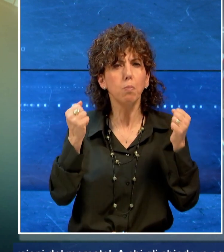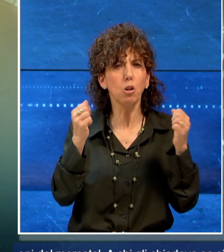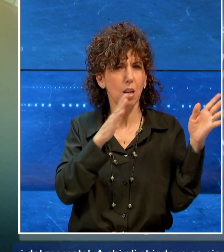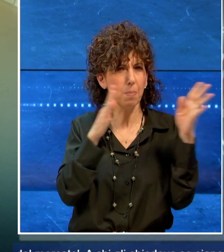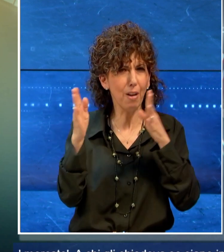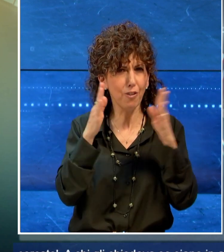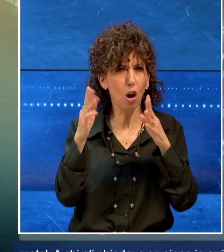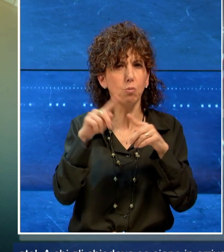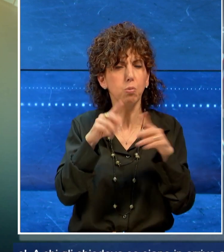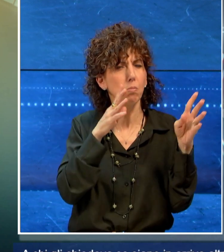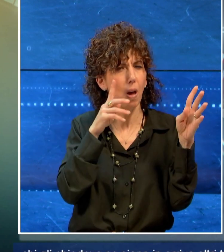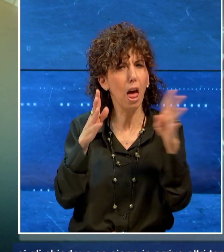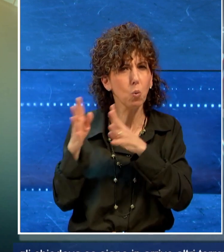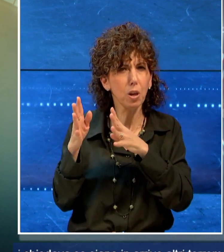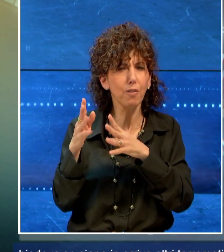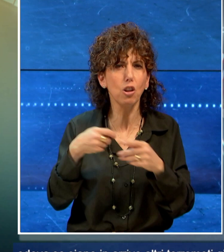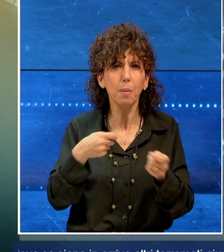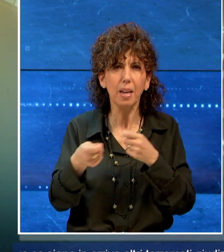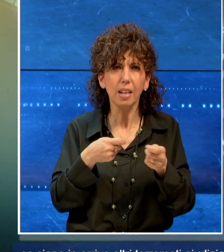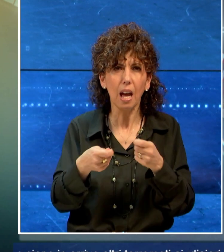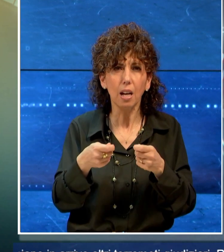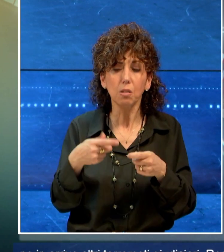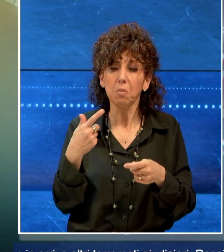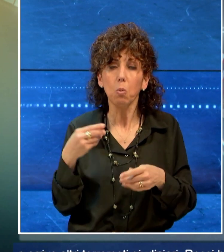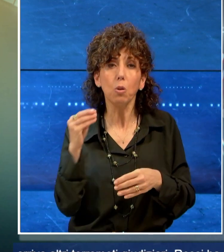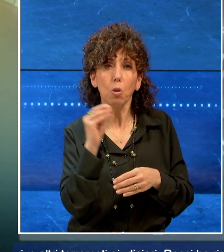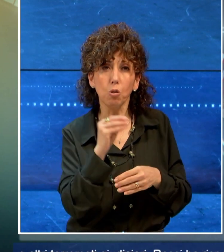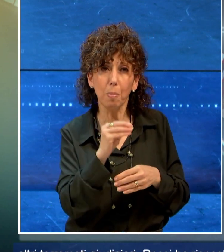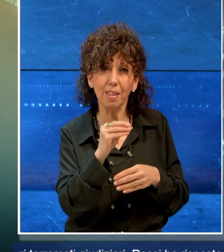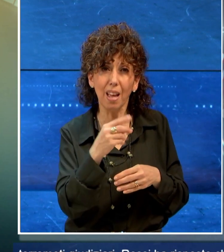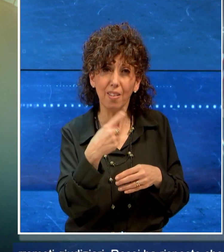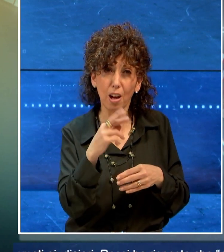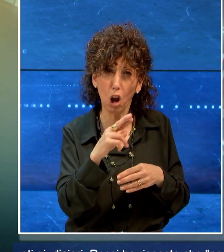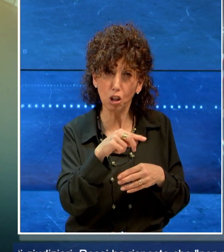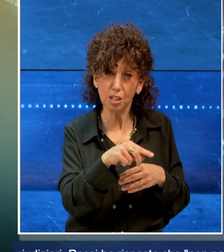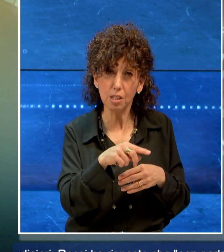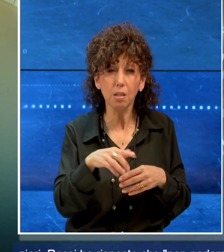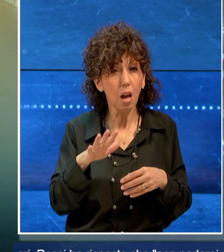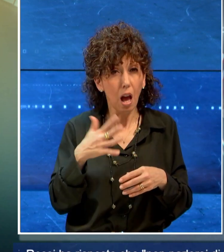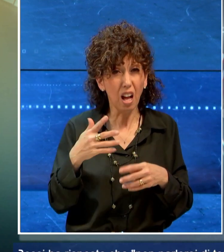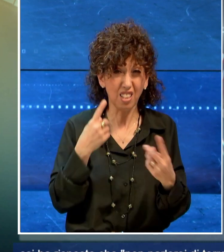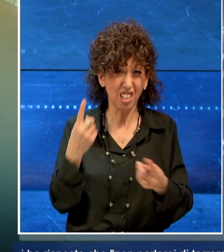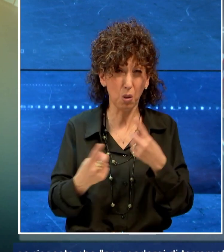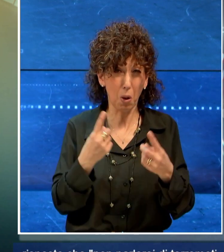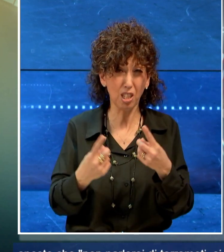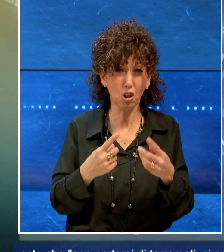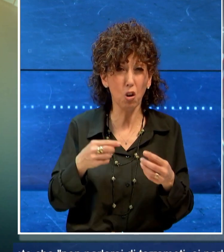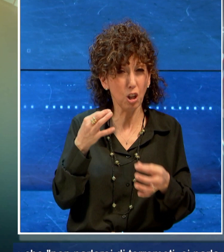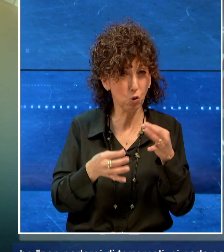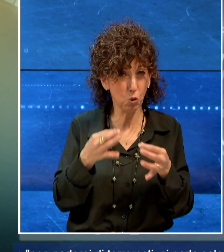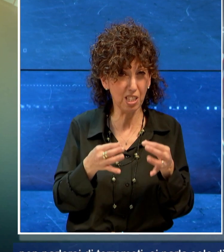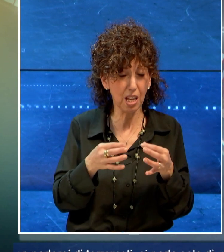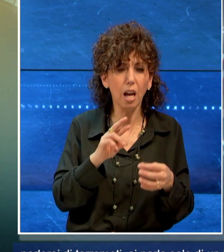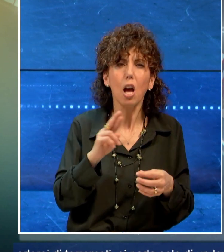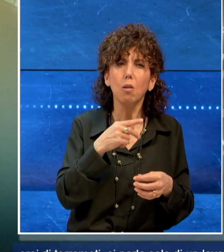mercato. A chi gli chiedeva se siano in arrivo altri terremoti giudiziari? Rossi